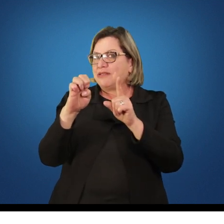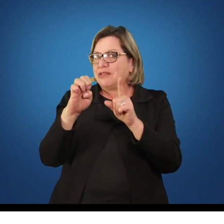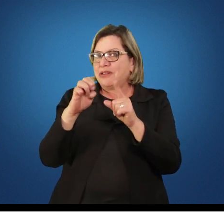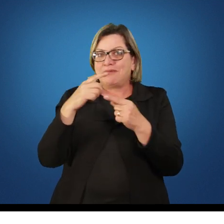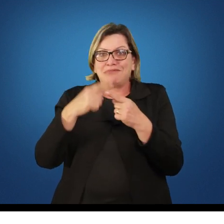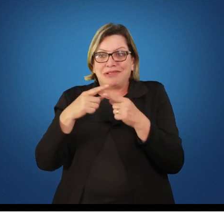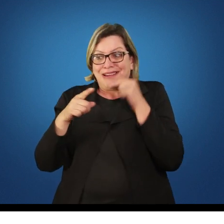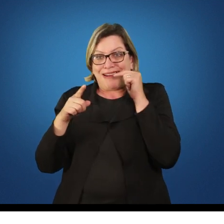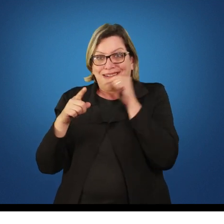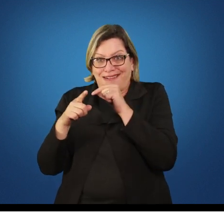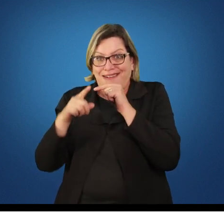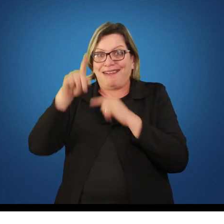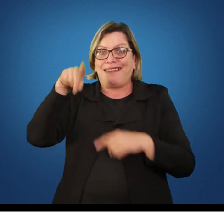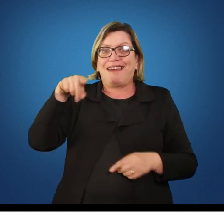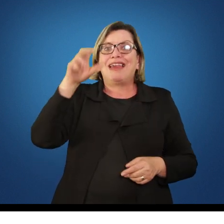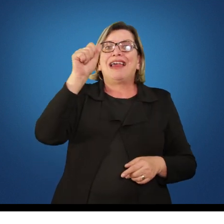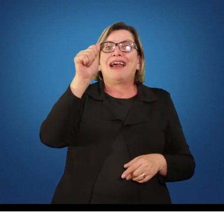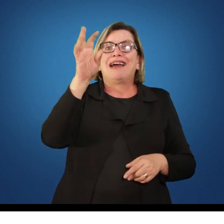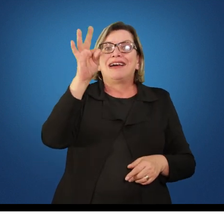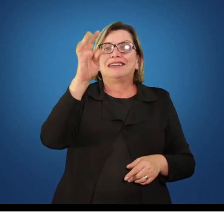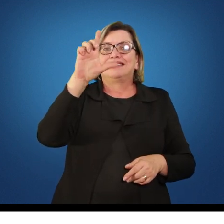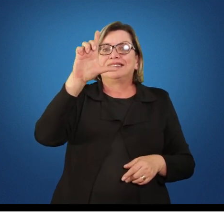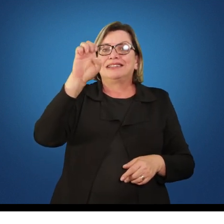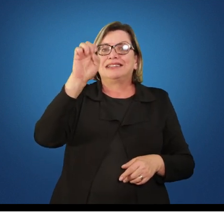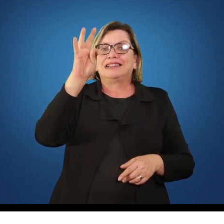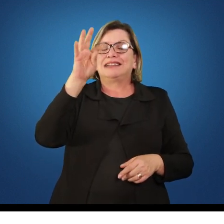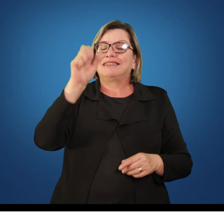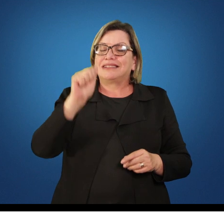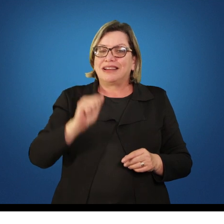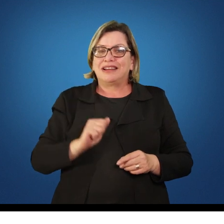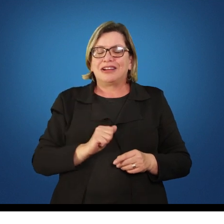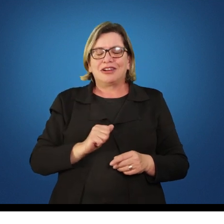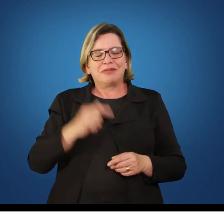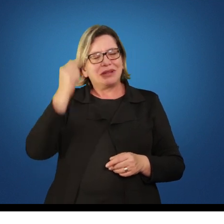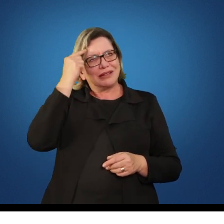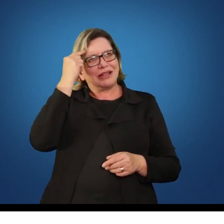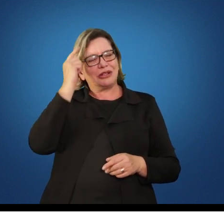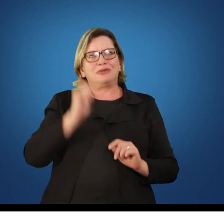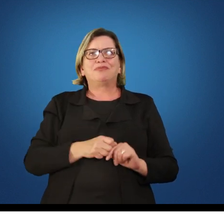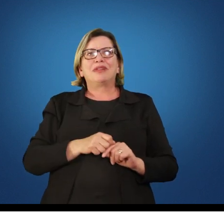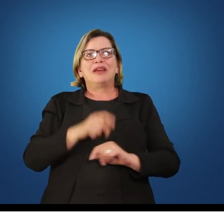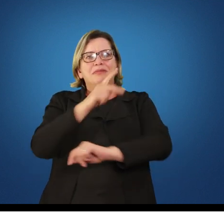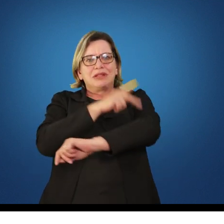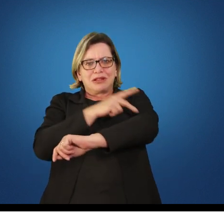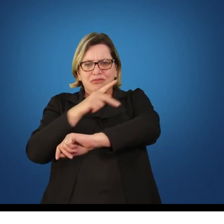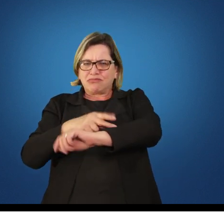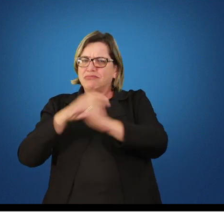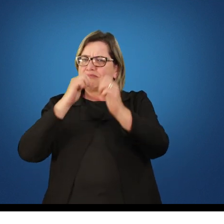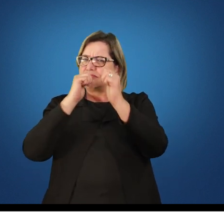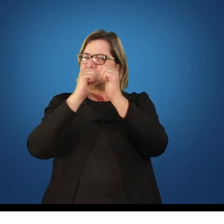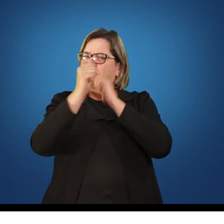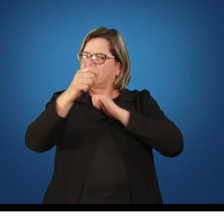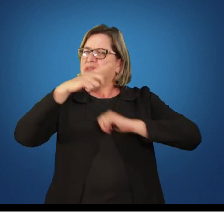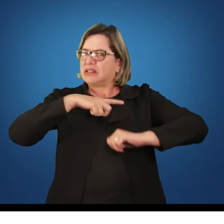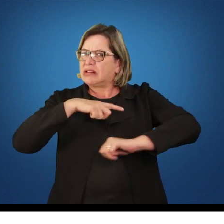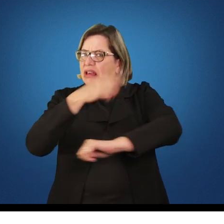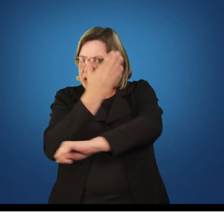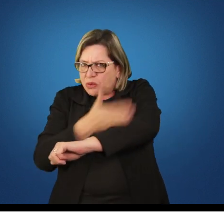existe treinamento na pedagogia do esporte? Existe. Sim, lógico que existe. Pedagogia do